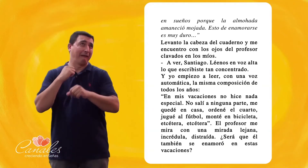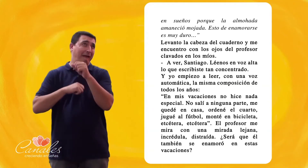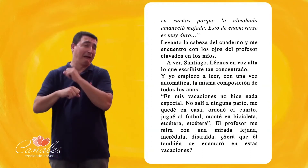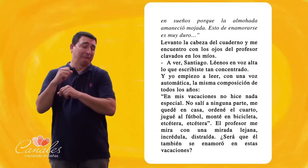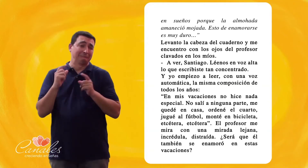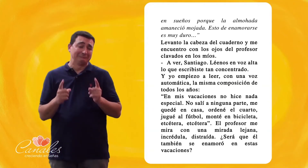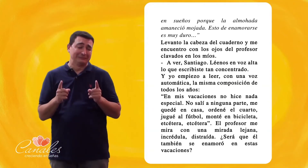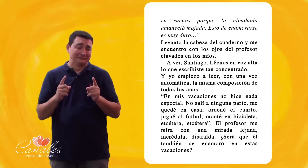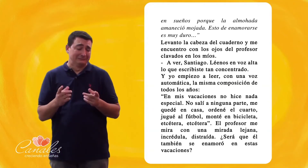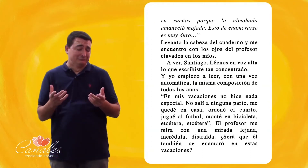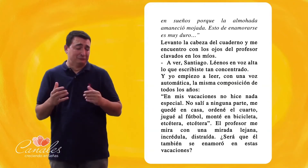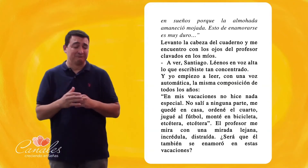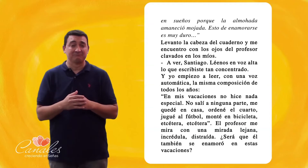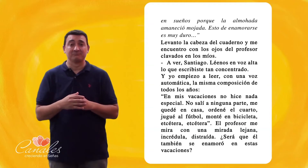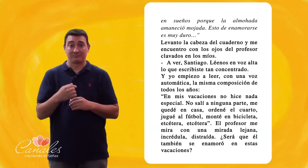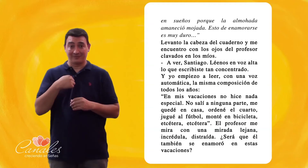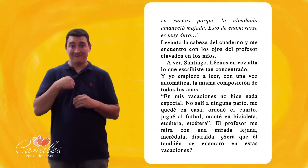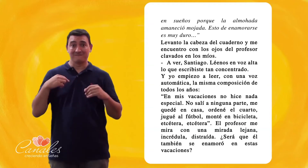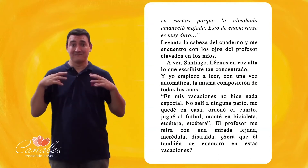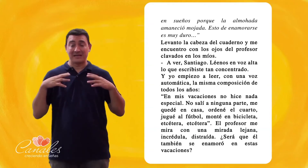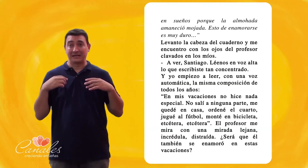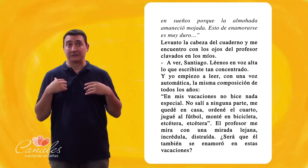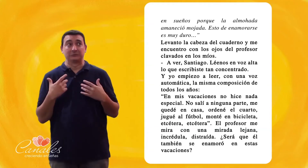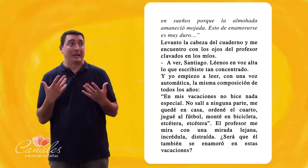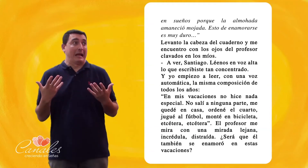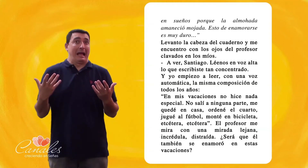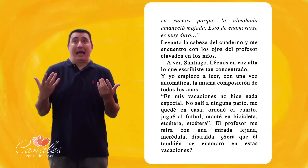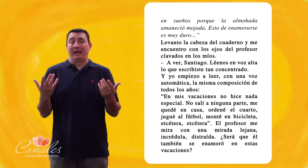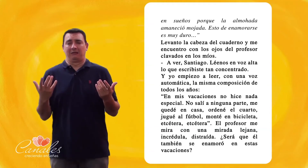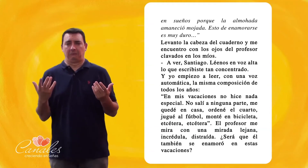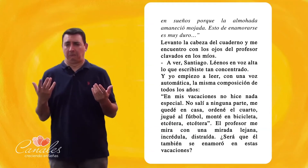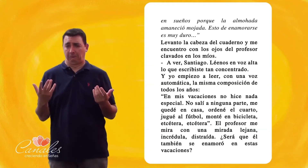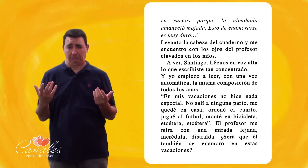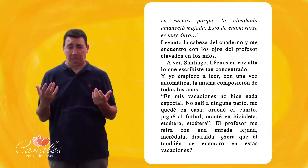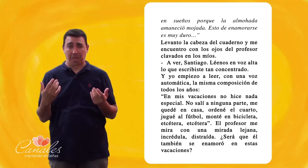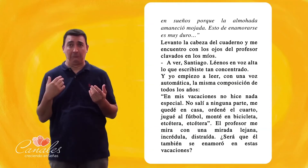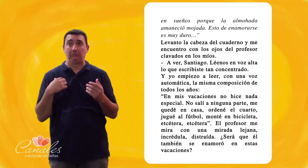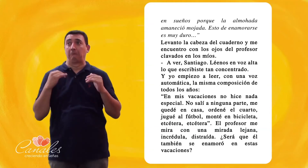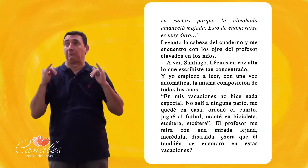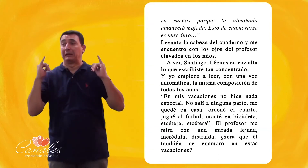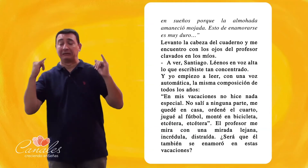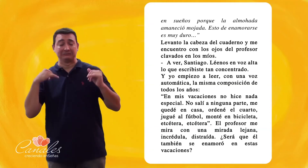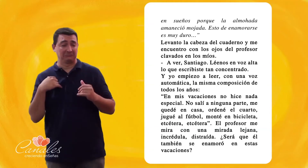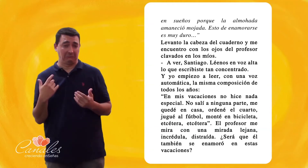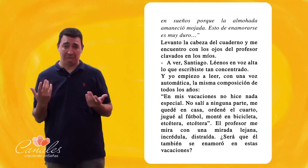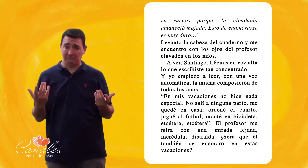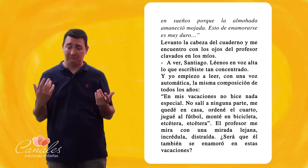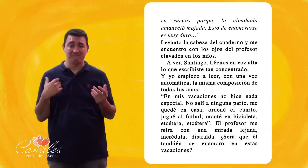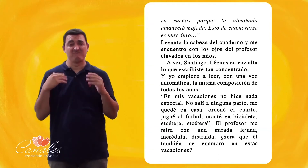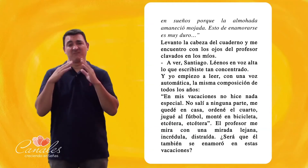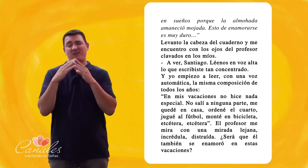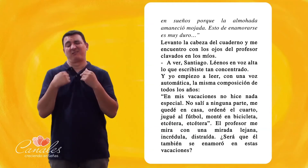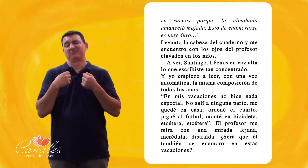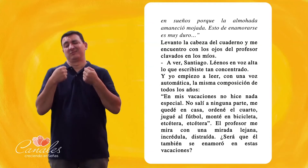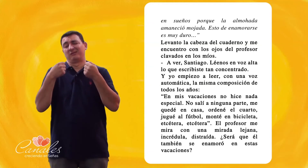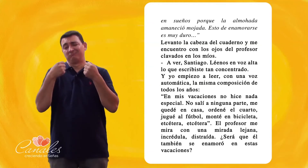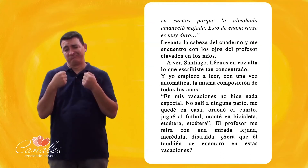una voz automática La misma composición De todos los años En mis vacaciones No hice nada especial